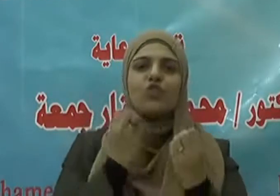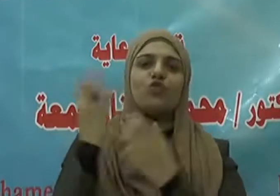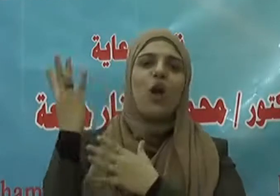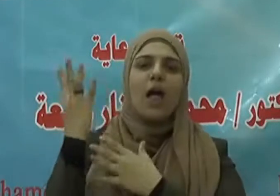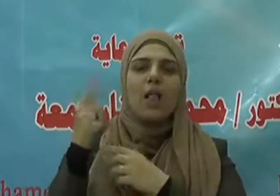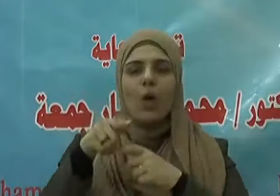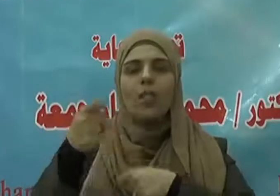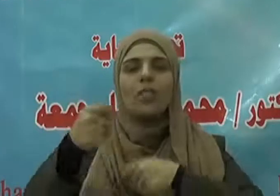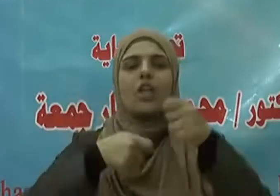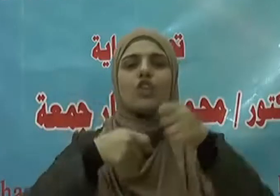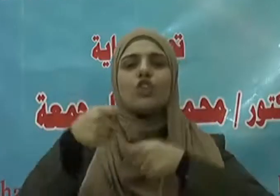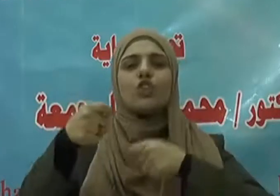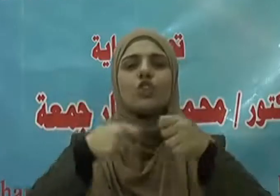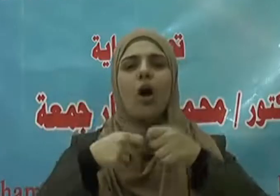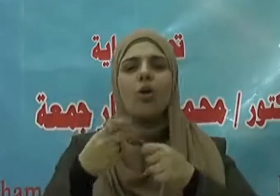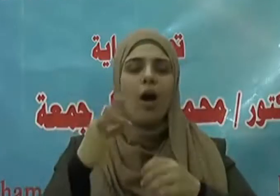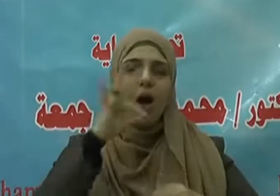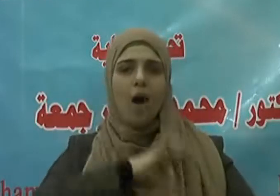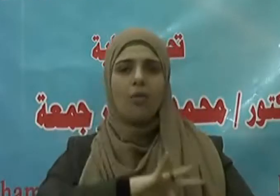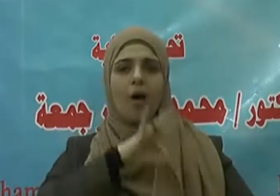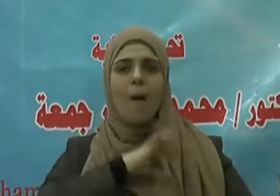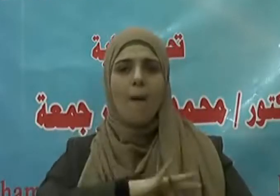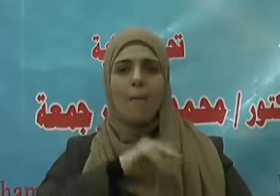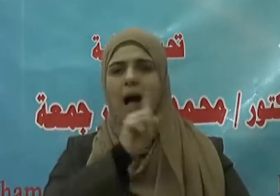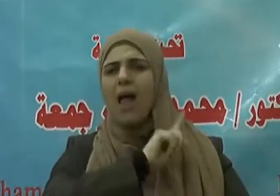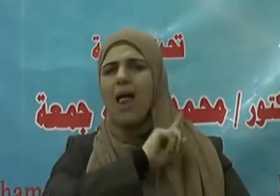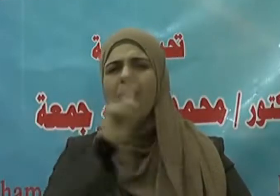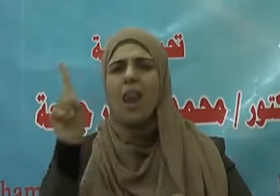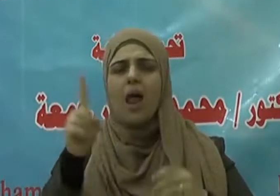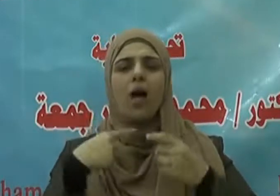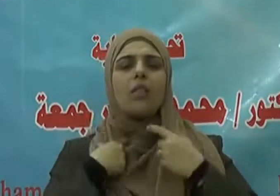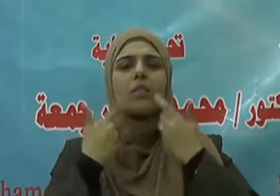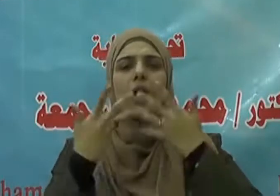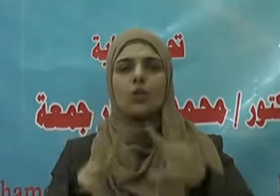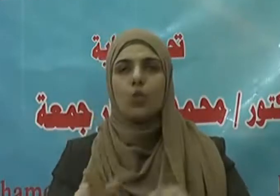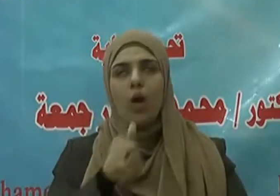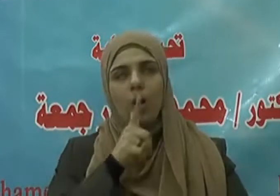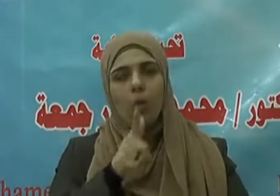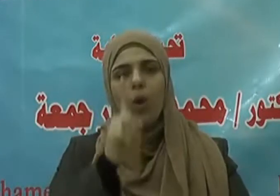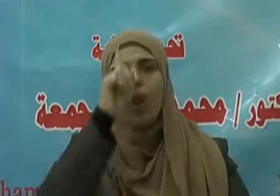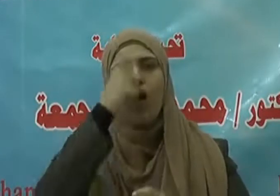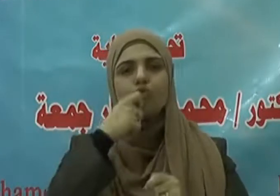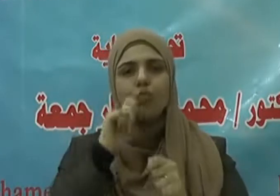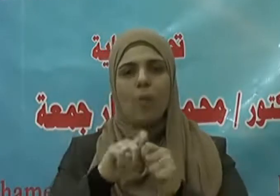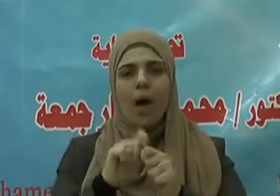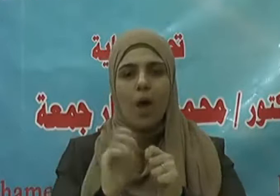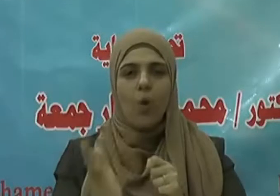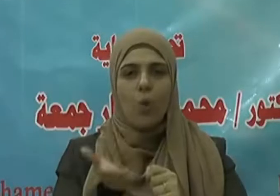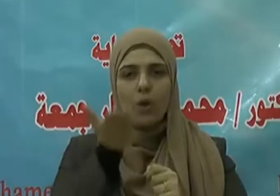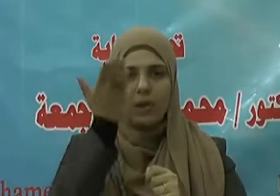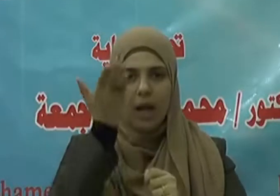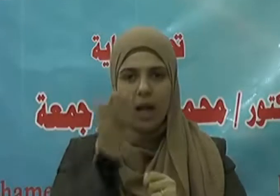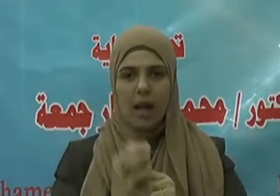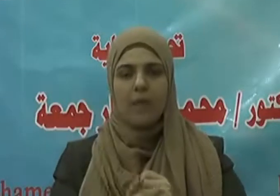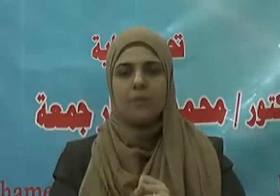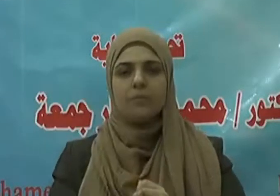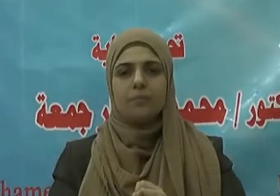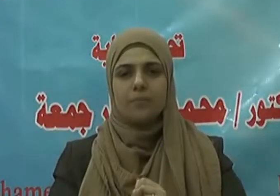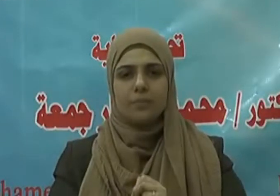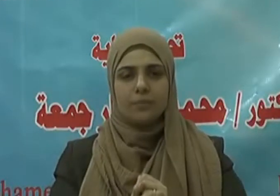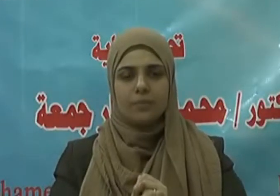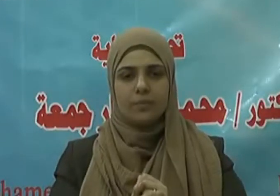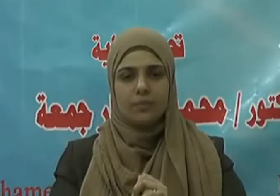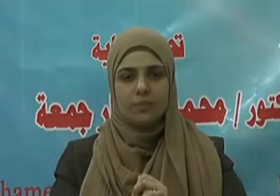أو عن ماله يقول صلى الله عليه وسلم من قتل دون ماله فهو